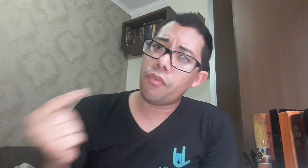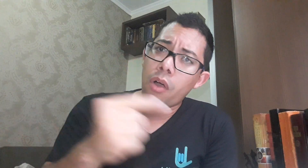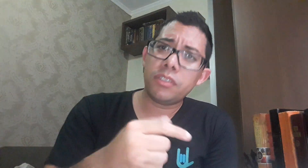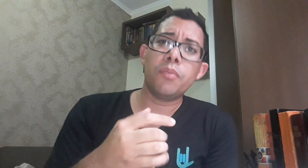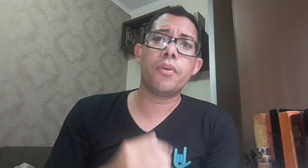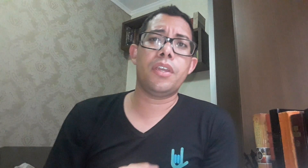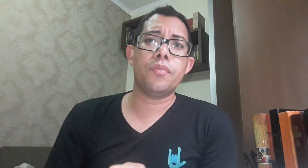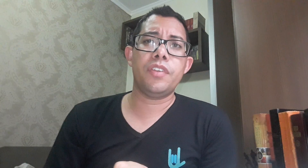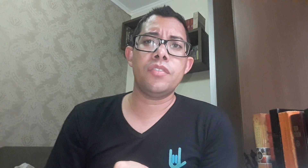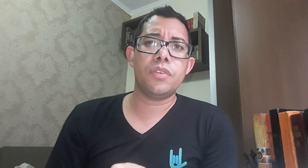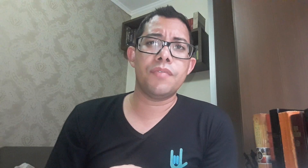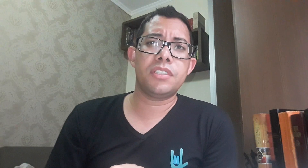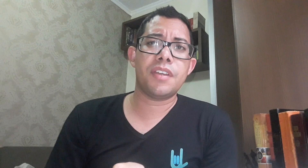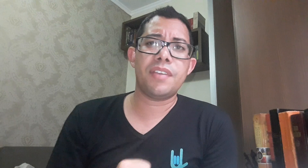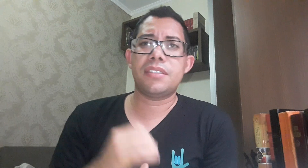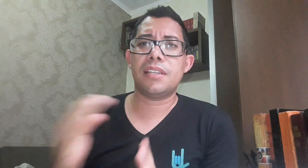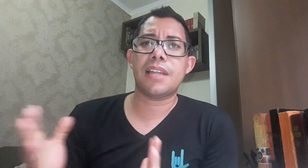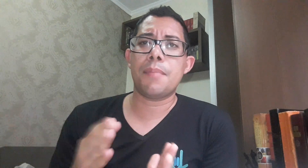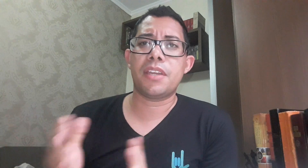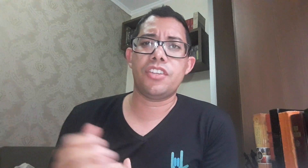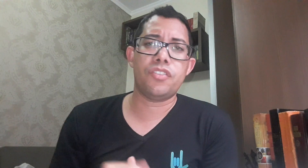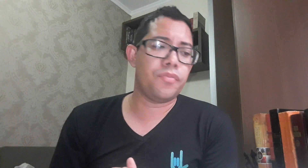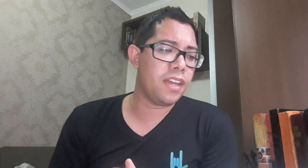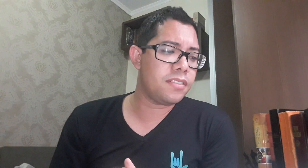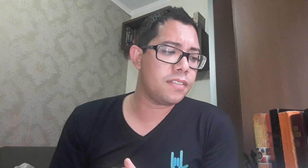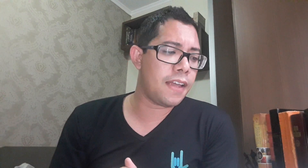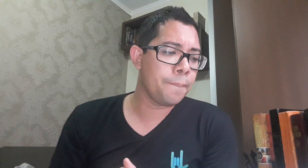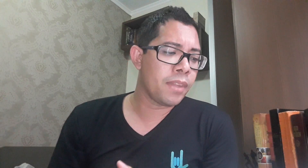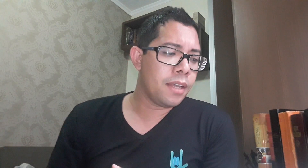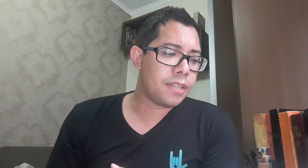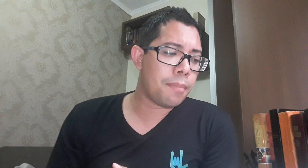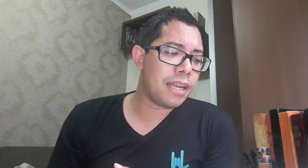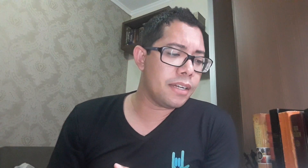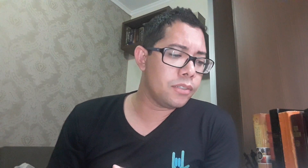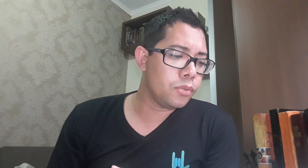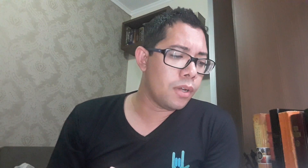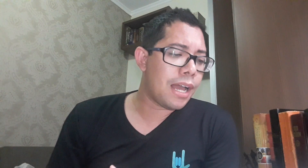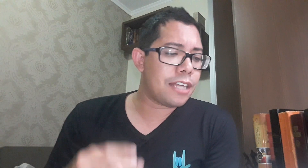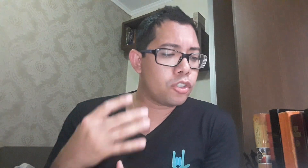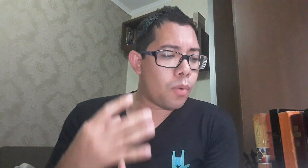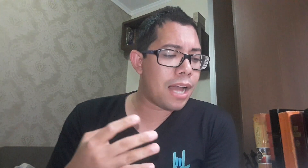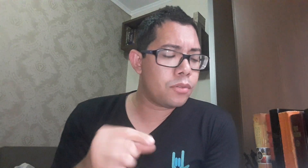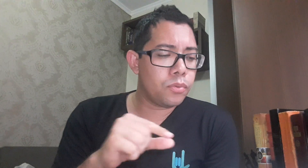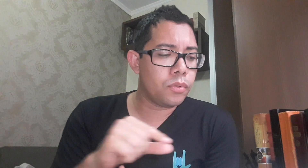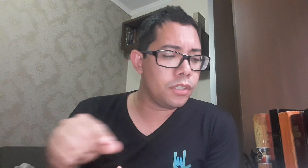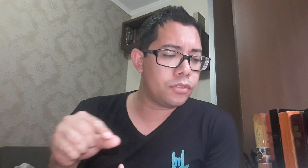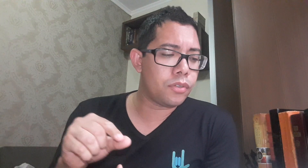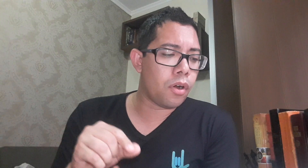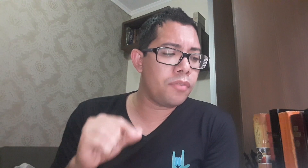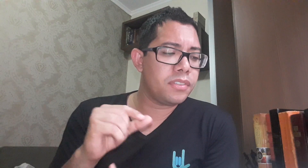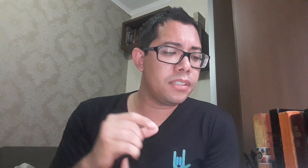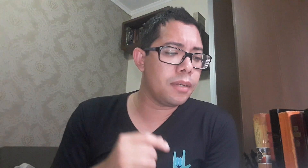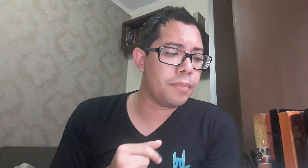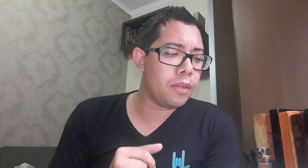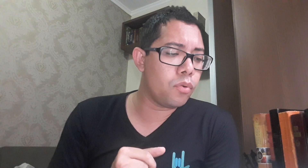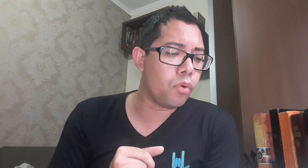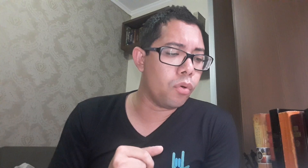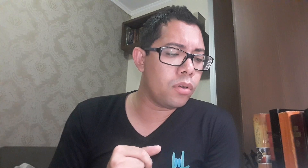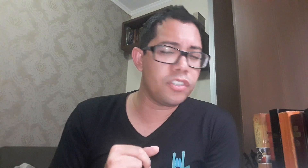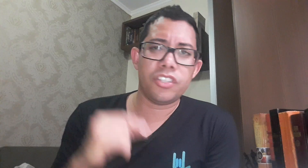volta um pouquinho o vídeo, que você vai ver essa etapa que a gente fez, né? Trabalhando as quatro estrofes e também o coro. A gente